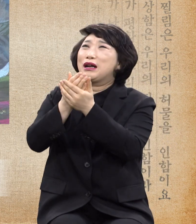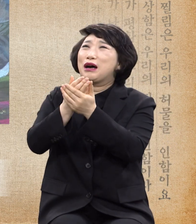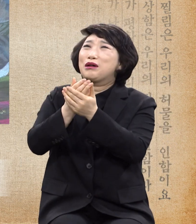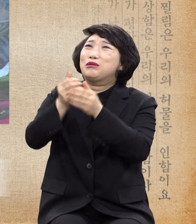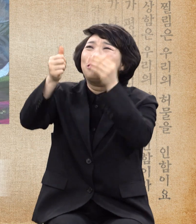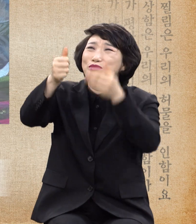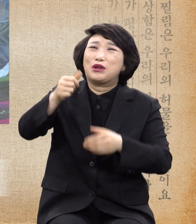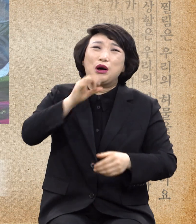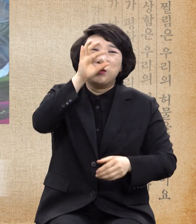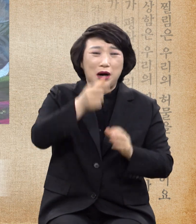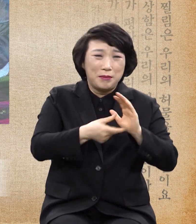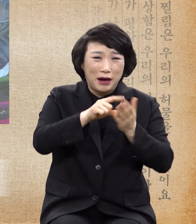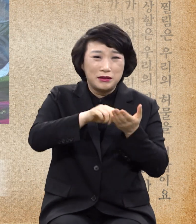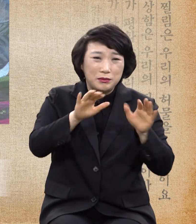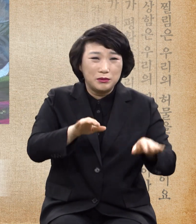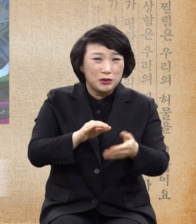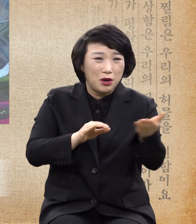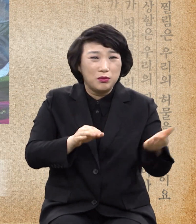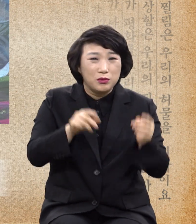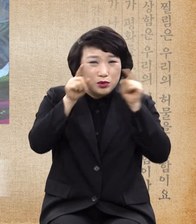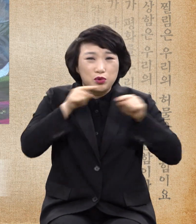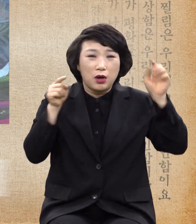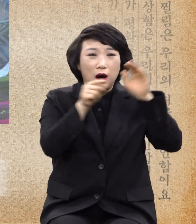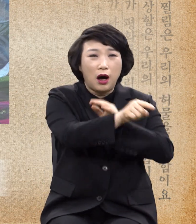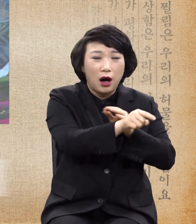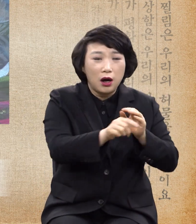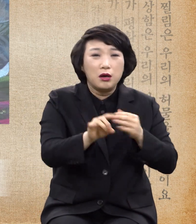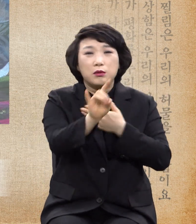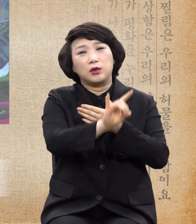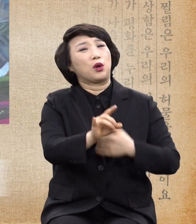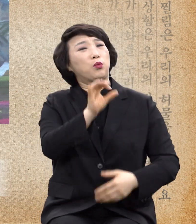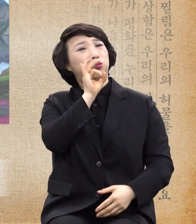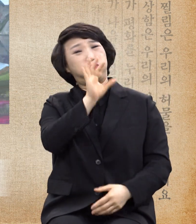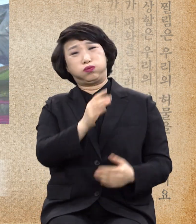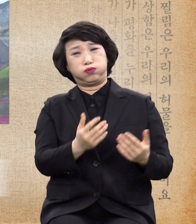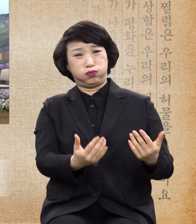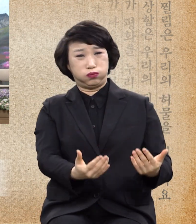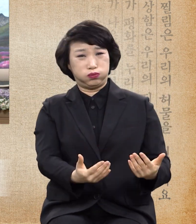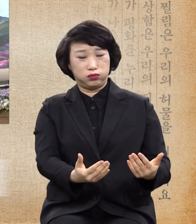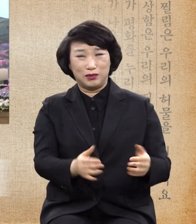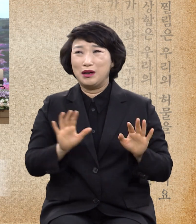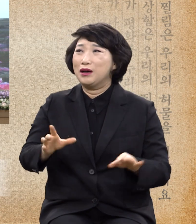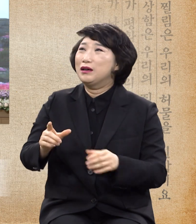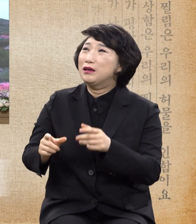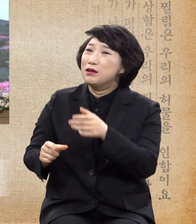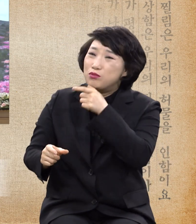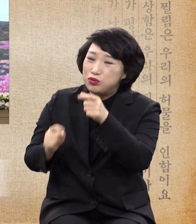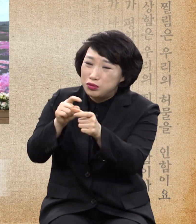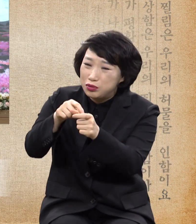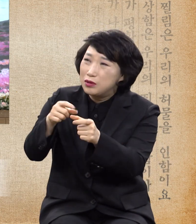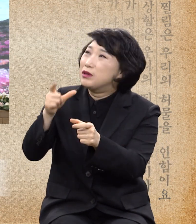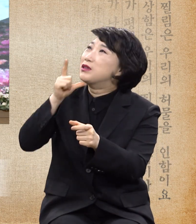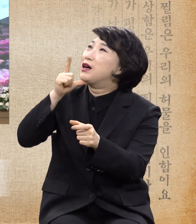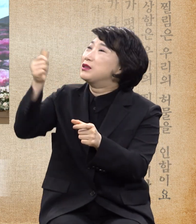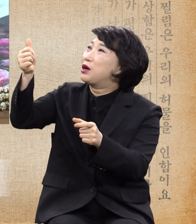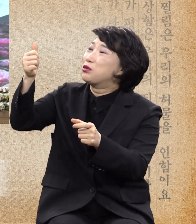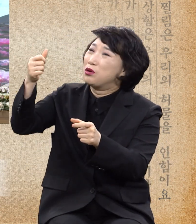거기 지옥 가면 핑계할 수 없다는 사실 나사로의 손 끝에 물을 찍어 내 혀를